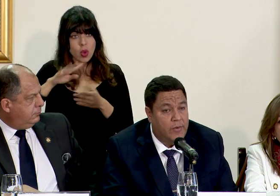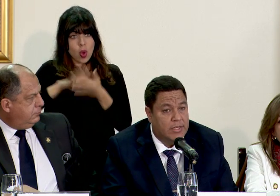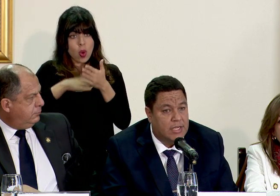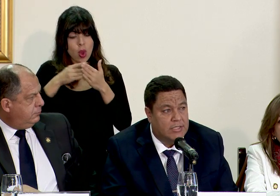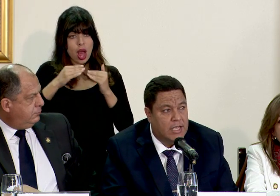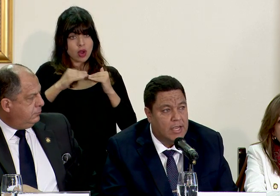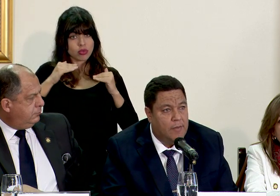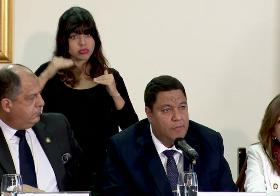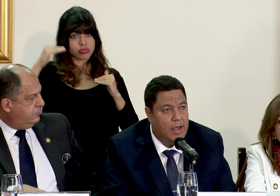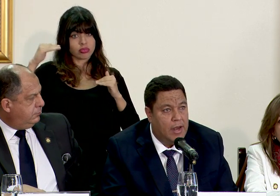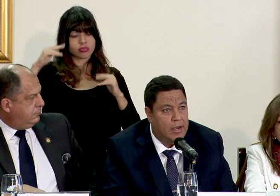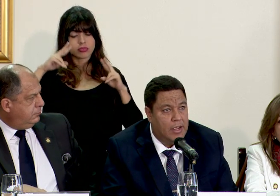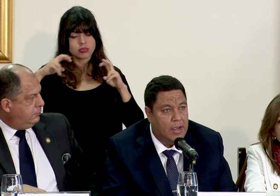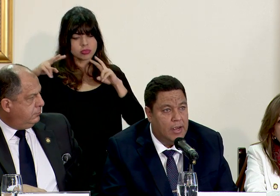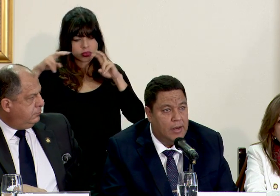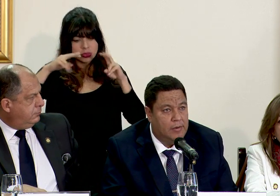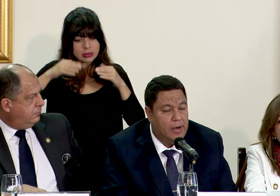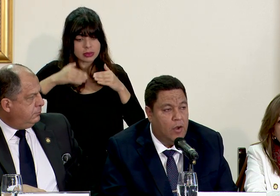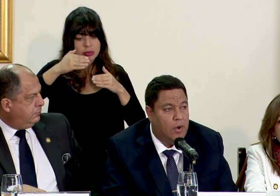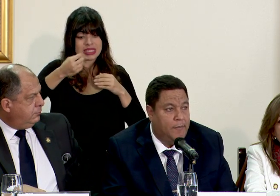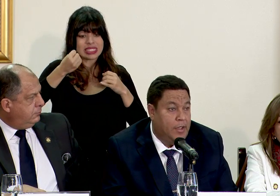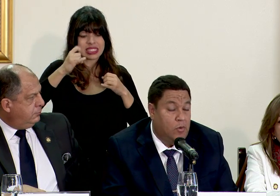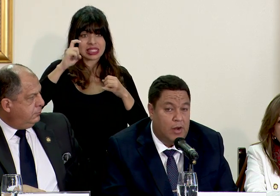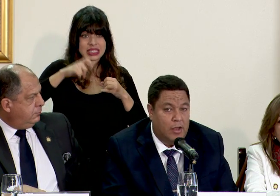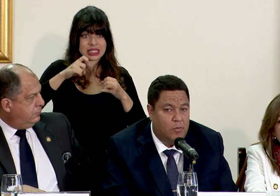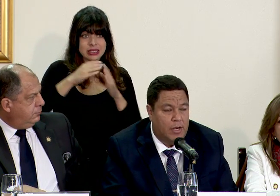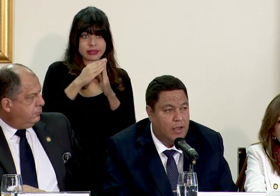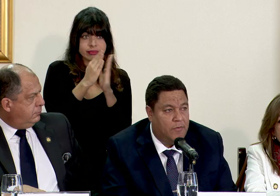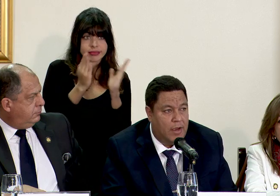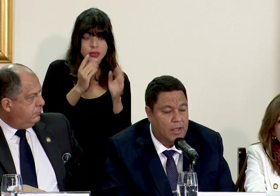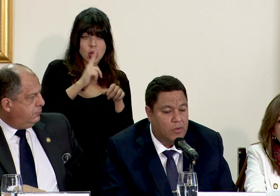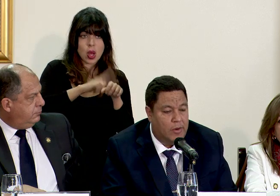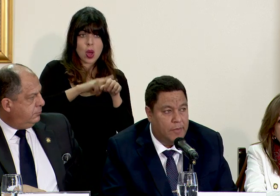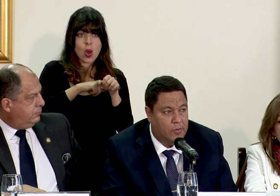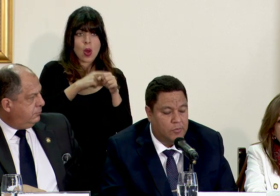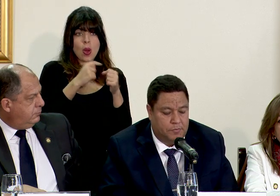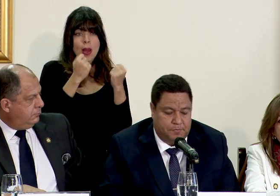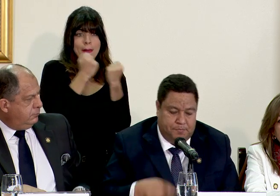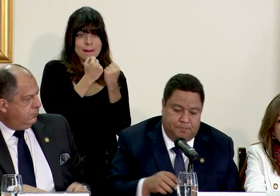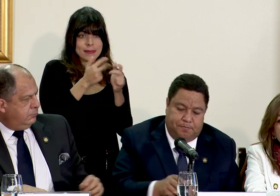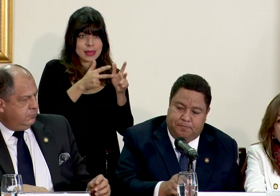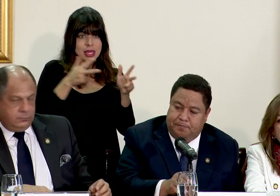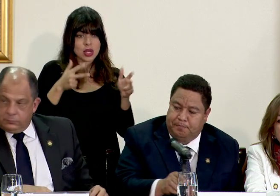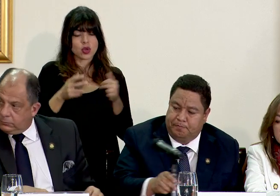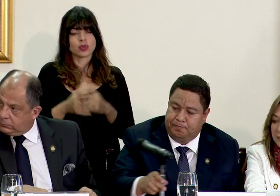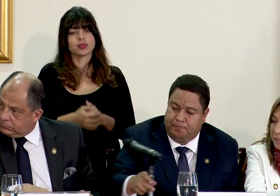revisar si hay que ampliar la hora pico o la denominada franja de hora pico.